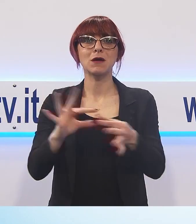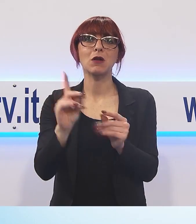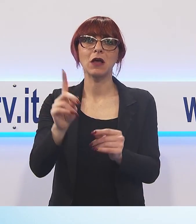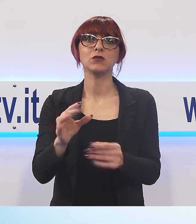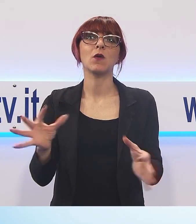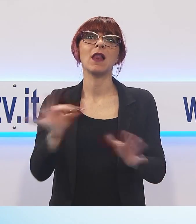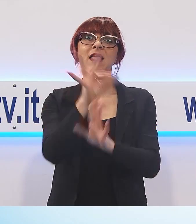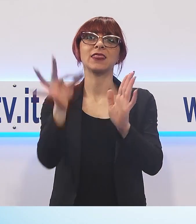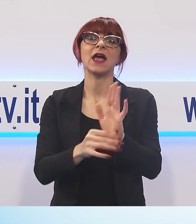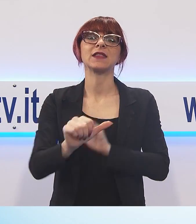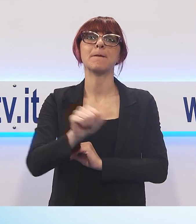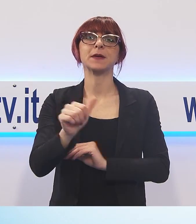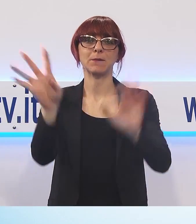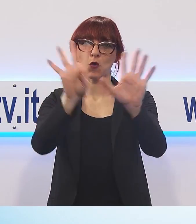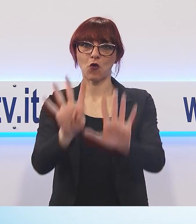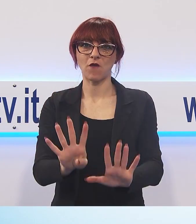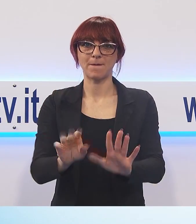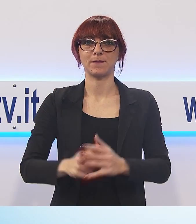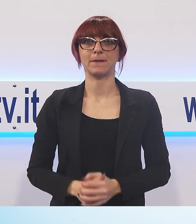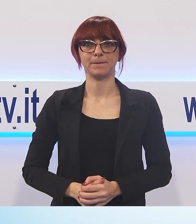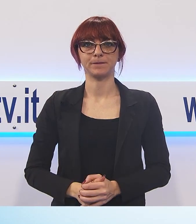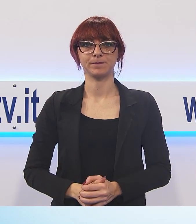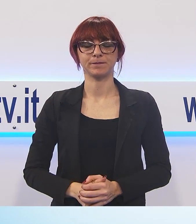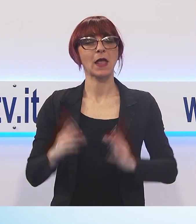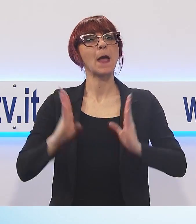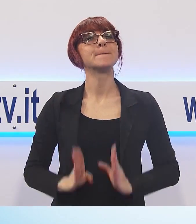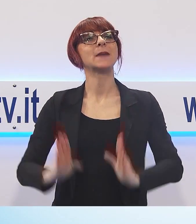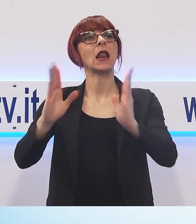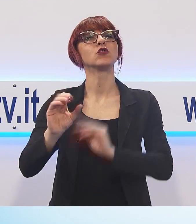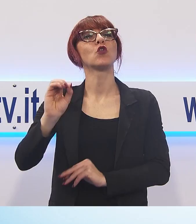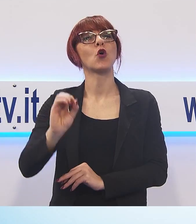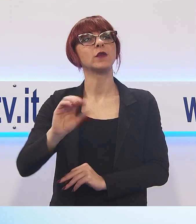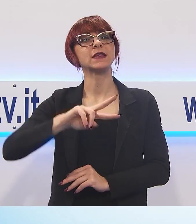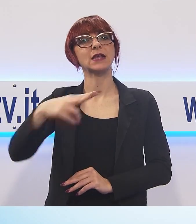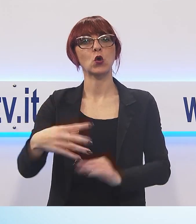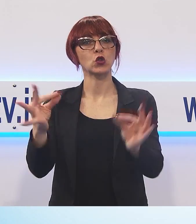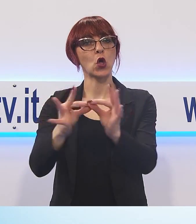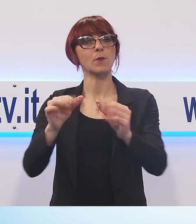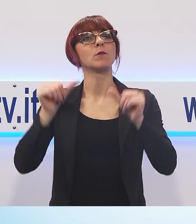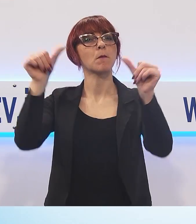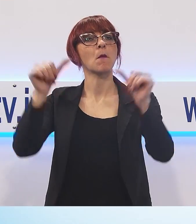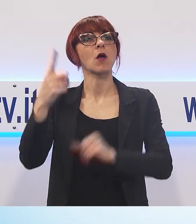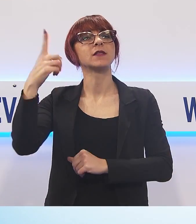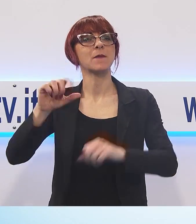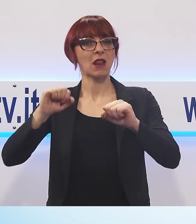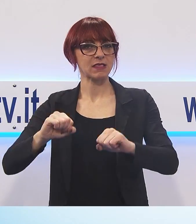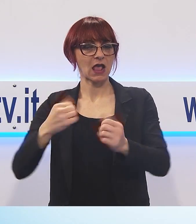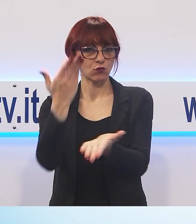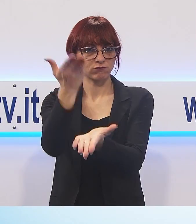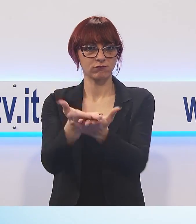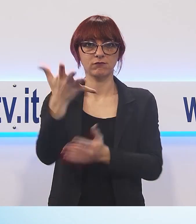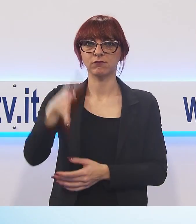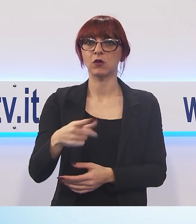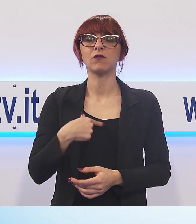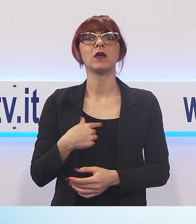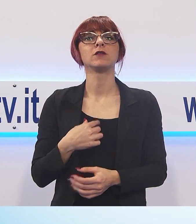A Palazzo Orzetti è stata presentata la seconda edizione di un poster per la salute, un'iniziativa dedicata ai giovani delle